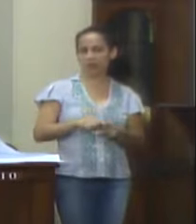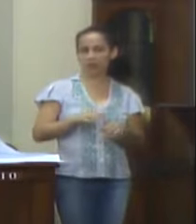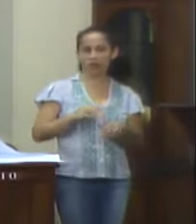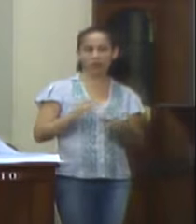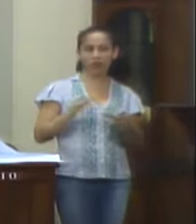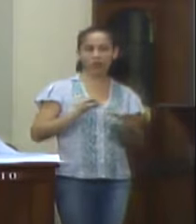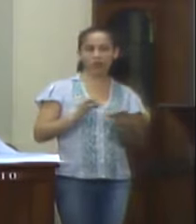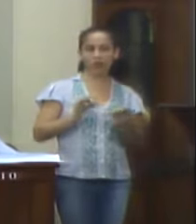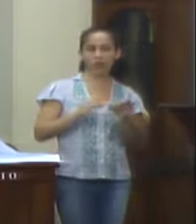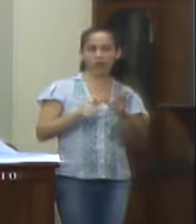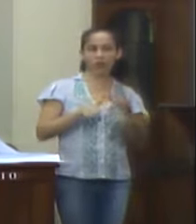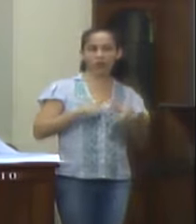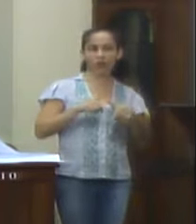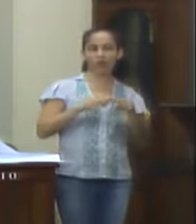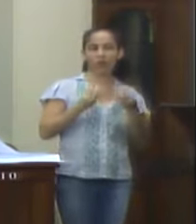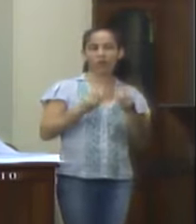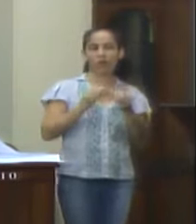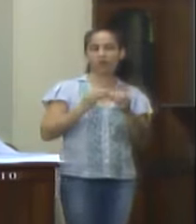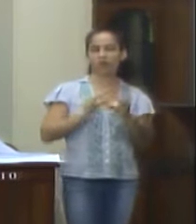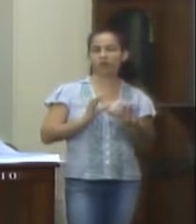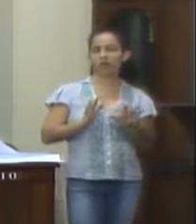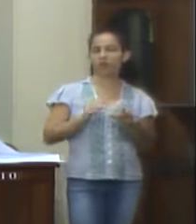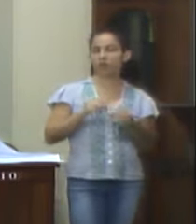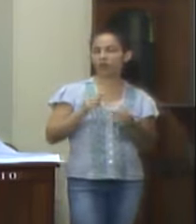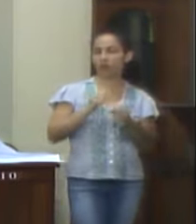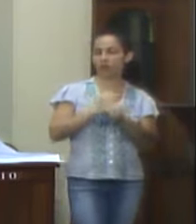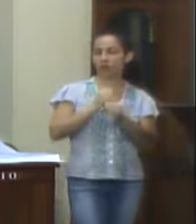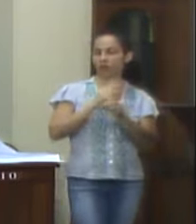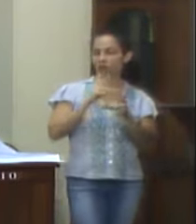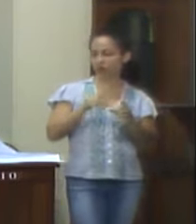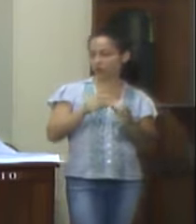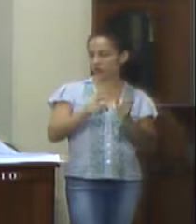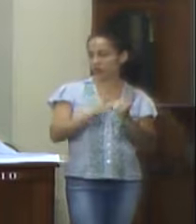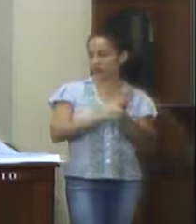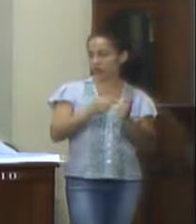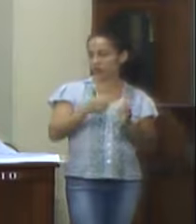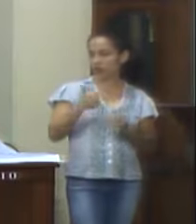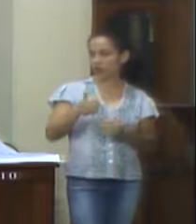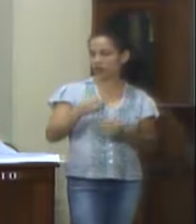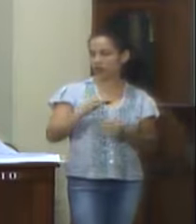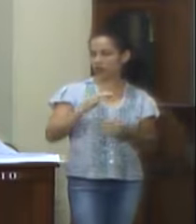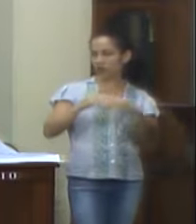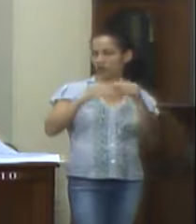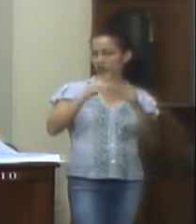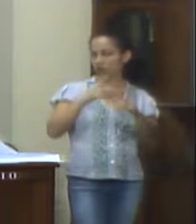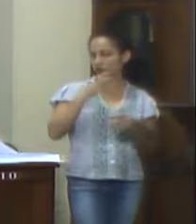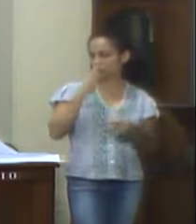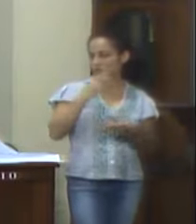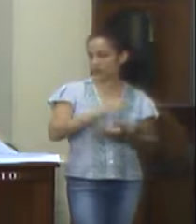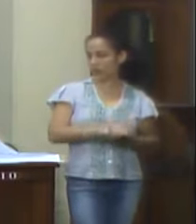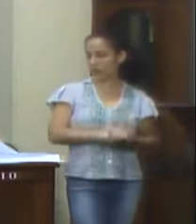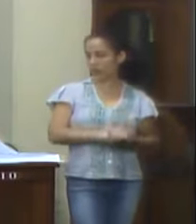no programa de trabalho do presente projeto de lei orçamentária anual, constante da página 21 barra 26, deste processo, o seguinte item,